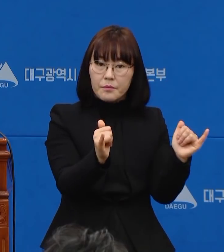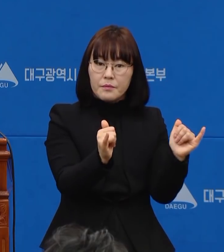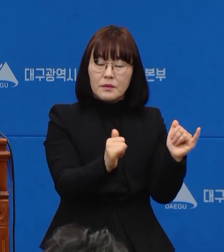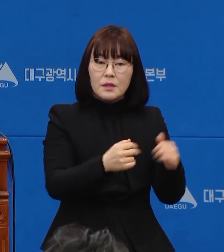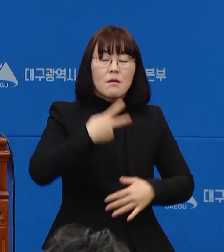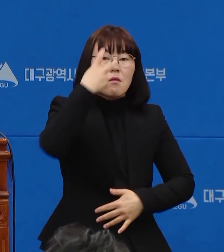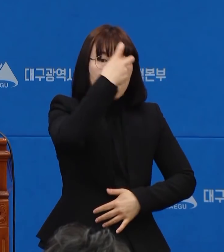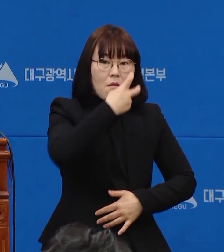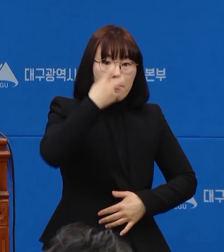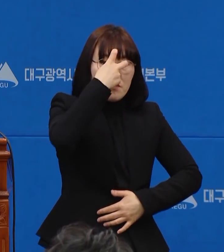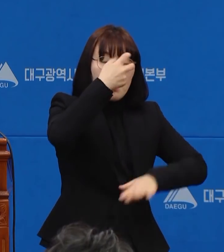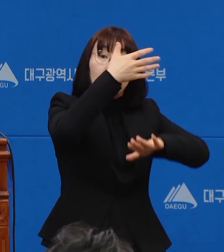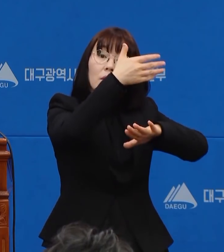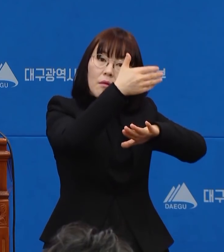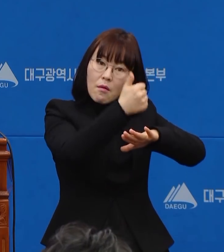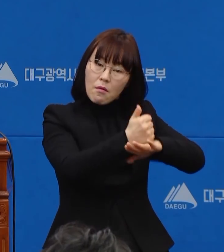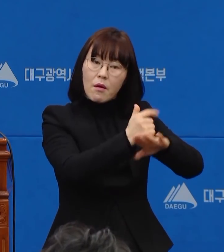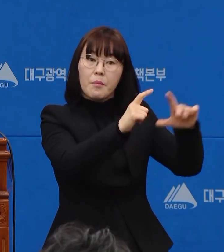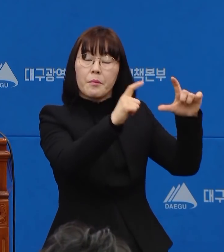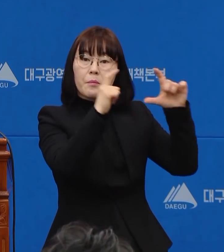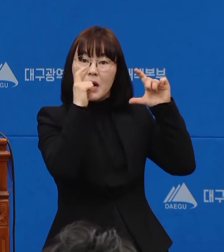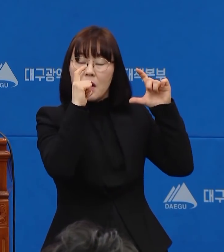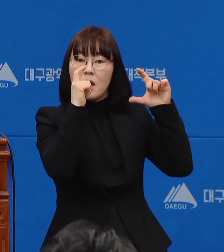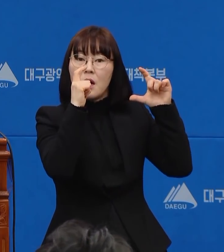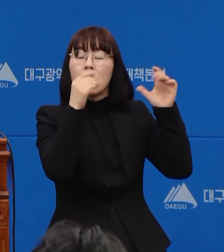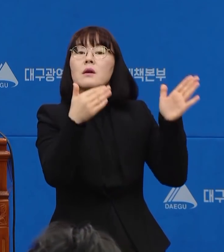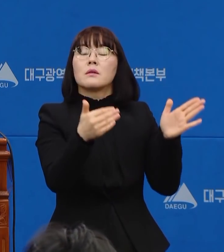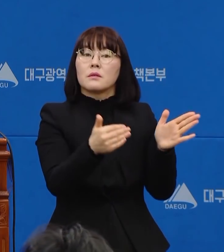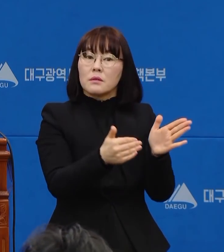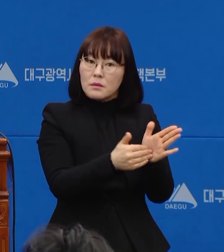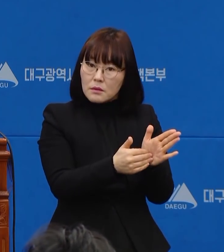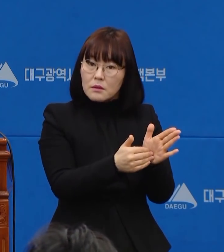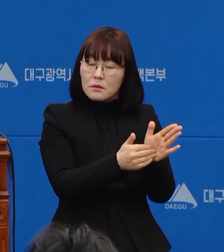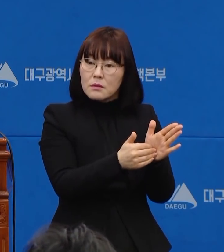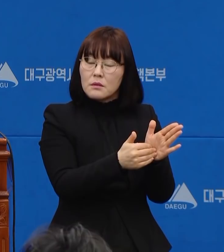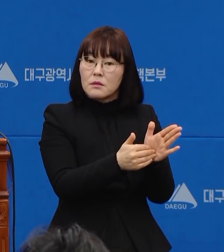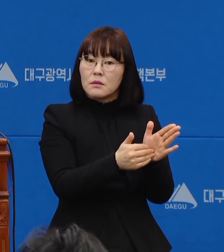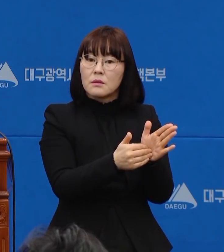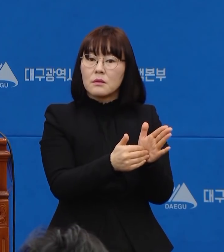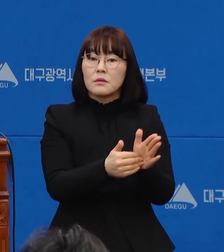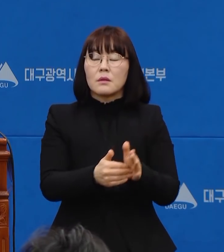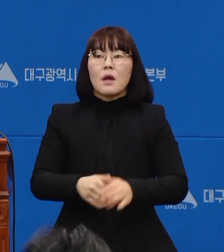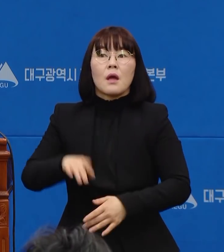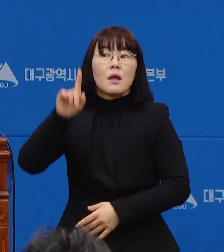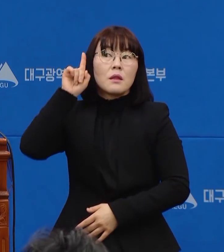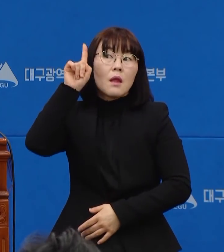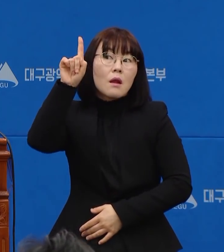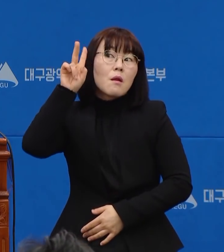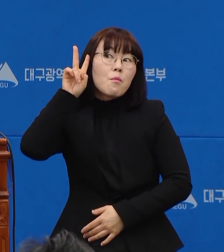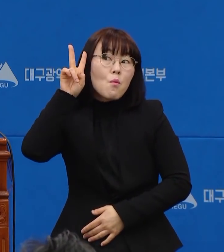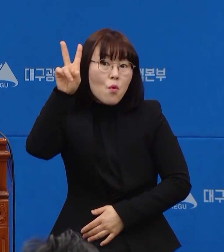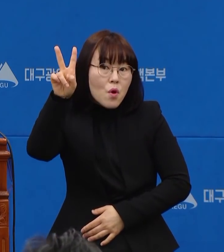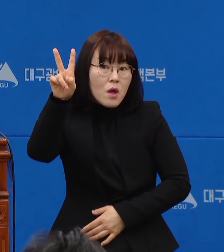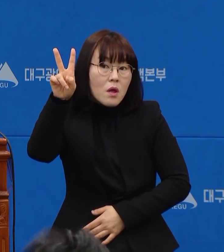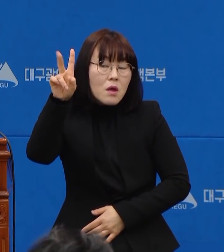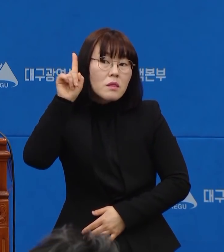진단검사 결과가 대부분 통보되는 내일 모레 정도면